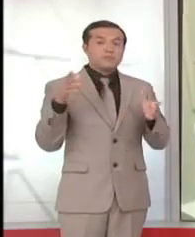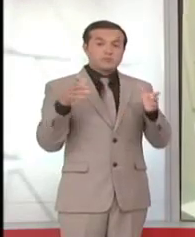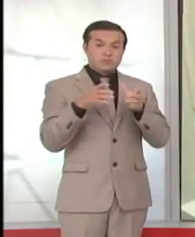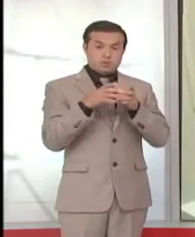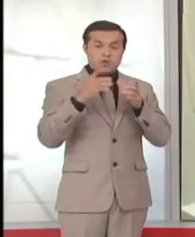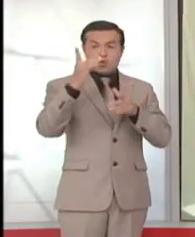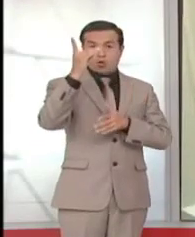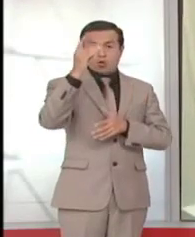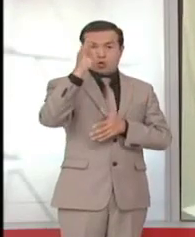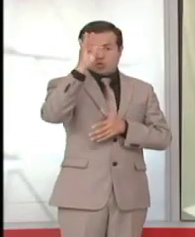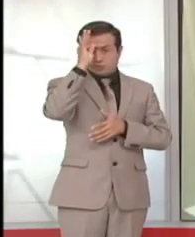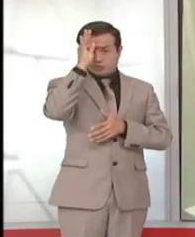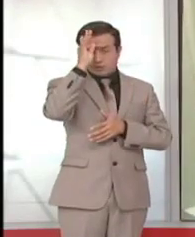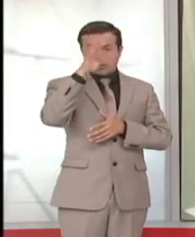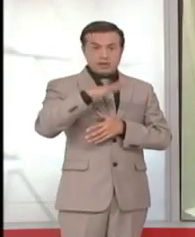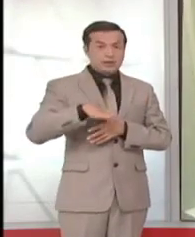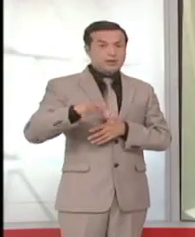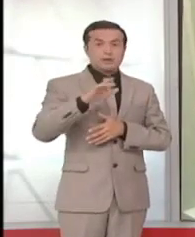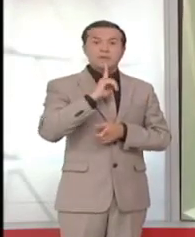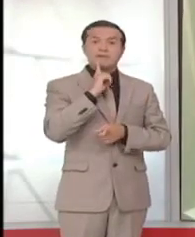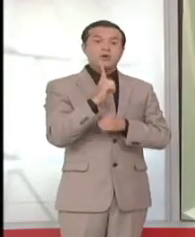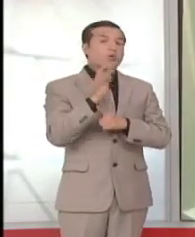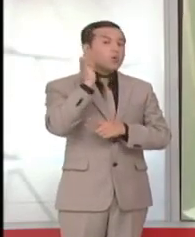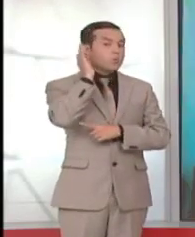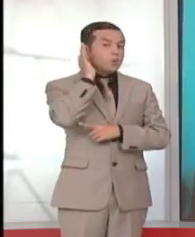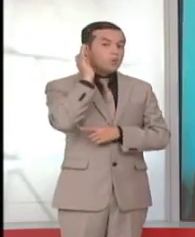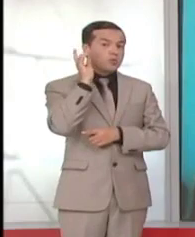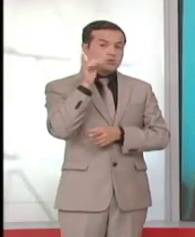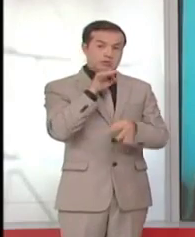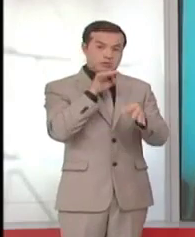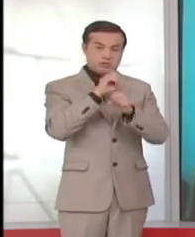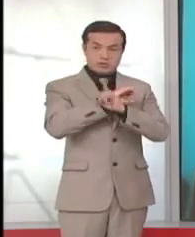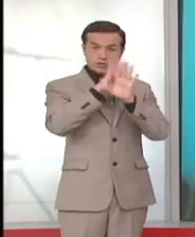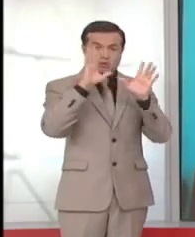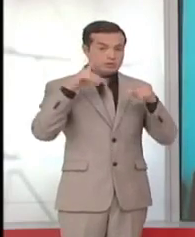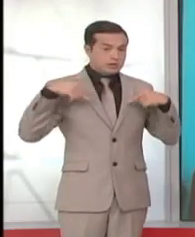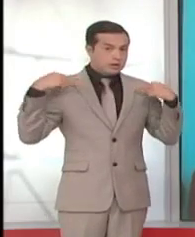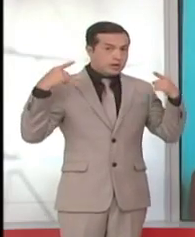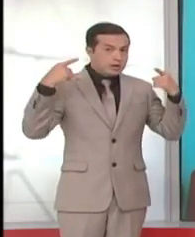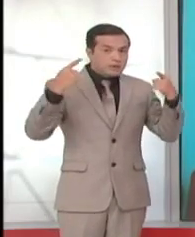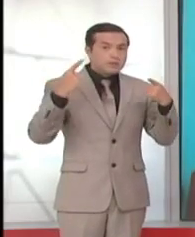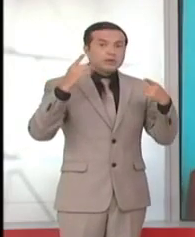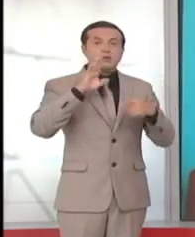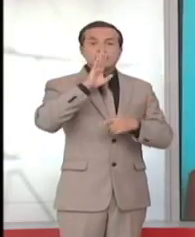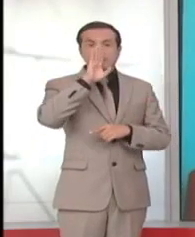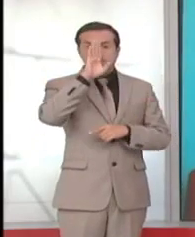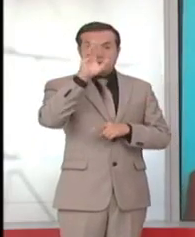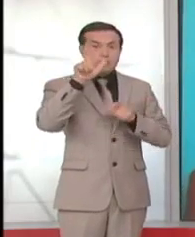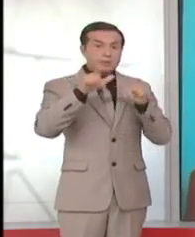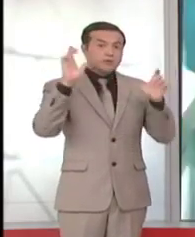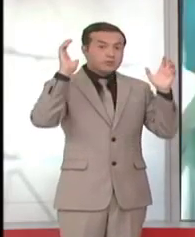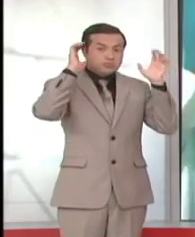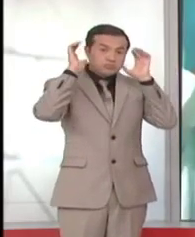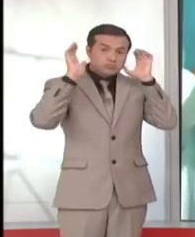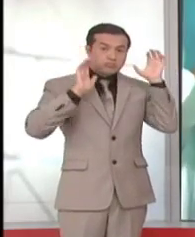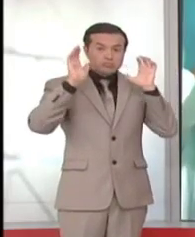Teófilo Dávila, Estefanía Flores, explicó que todos los días se realizan exámenes a los usuarios para captar posibles